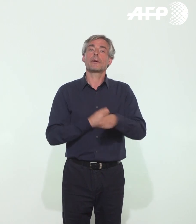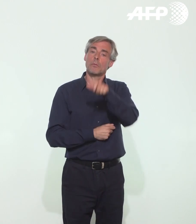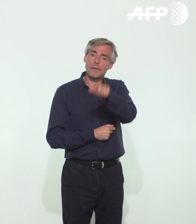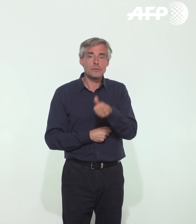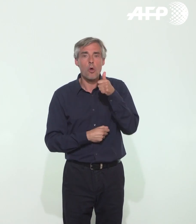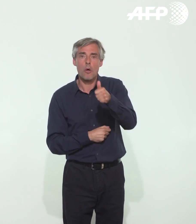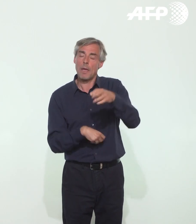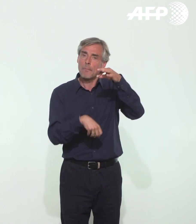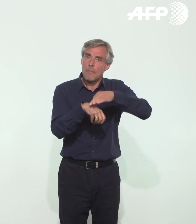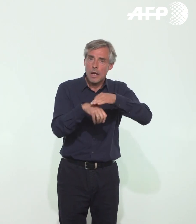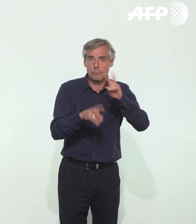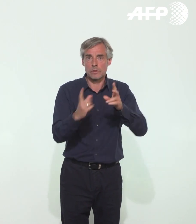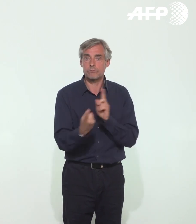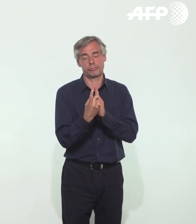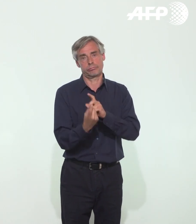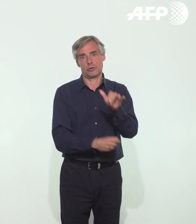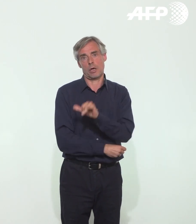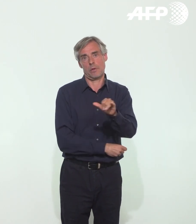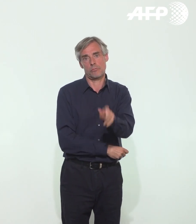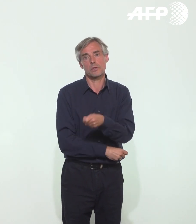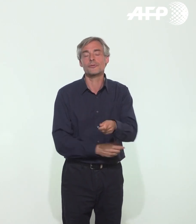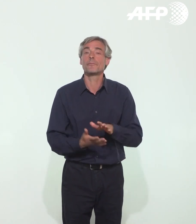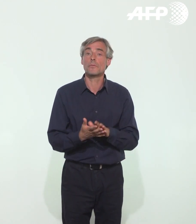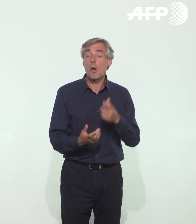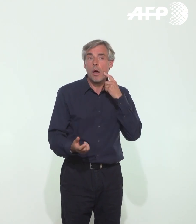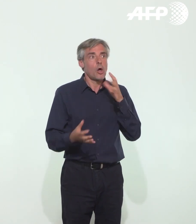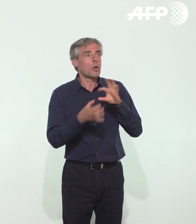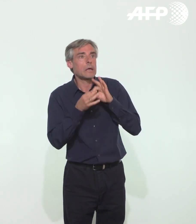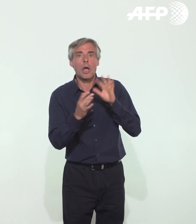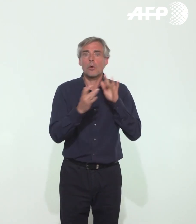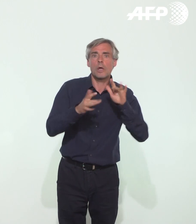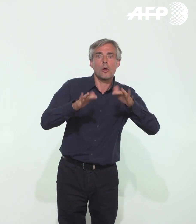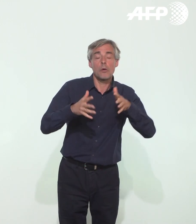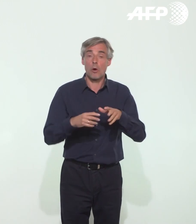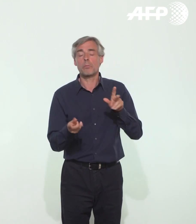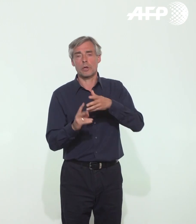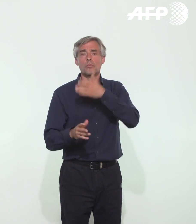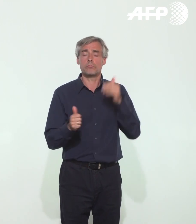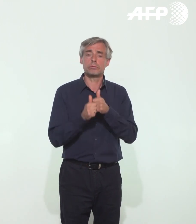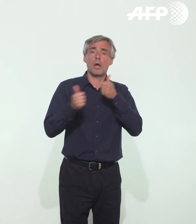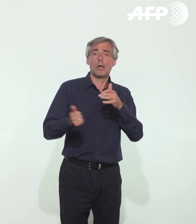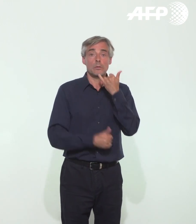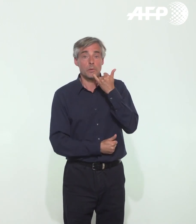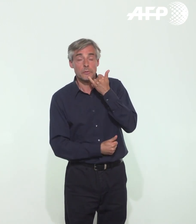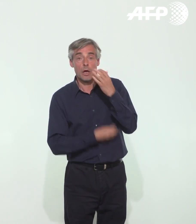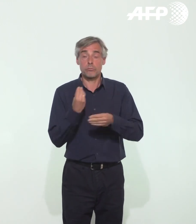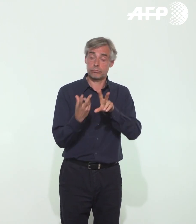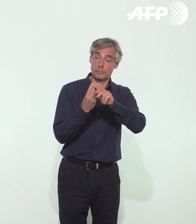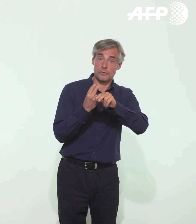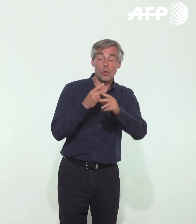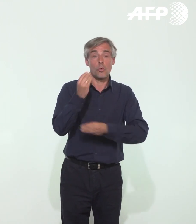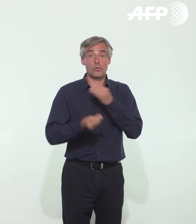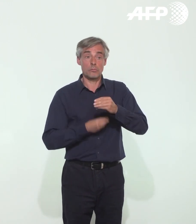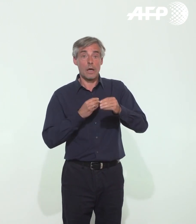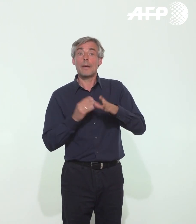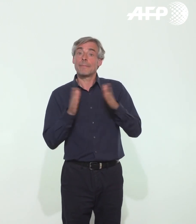qui présentent des symptômes de la maladie. Pour garder le lien, privilégier la visioconférence, le téléphone et en dehors de chez soi,